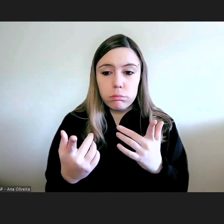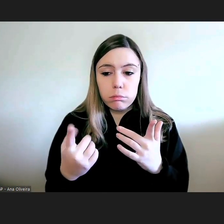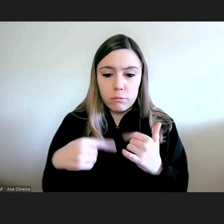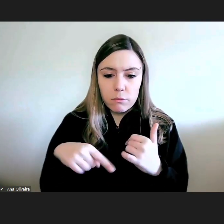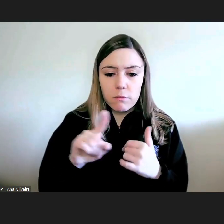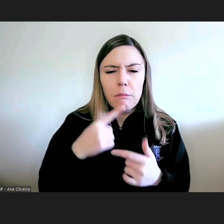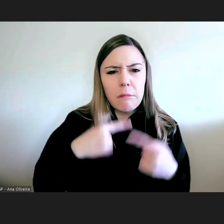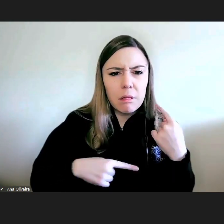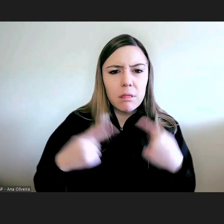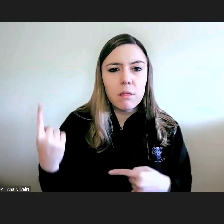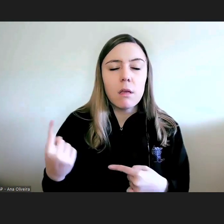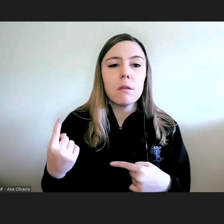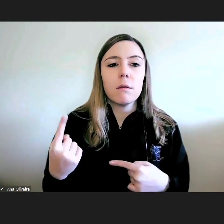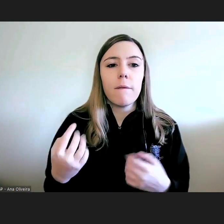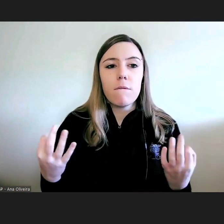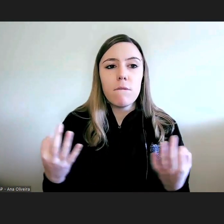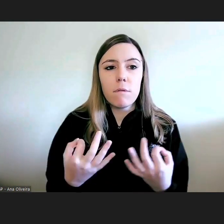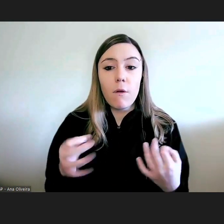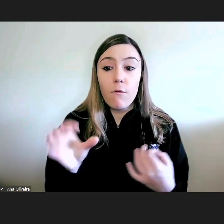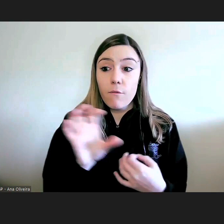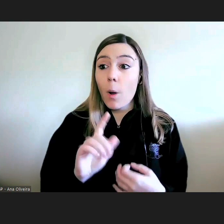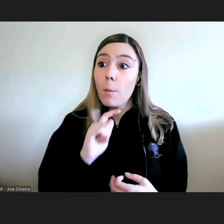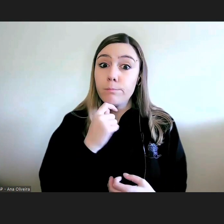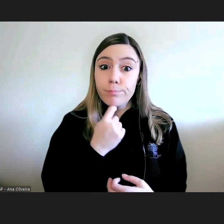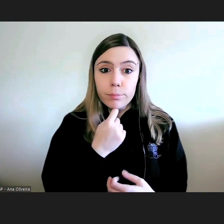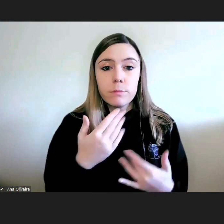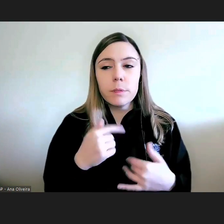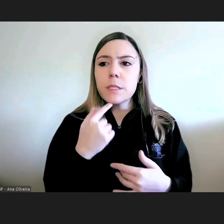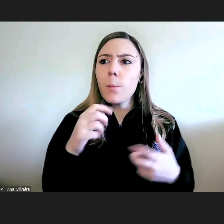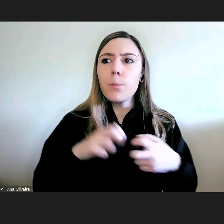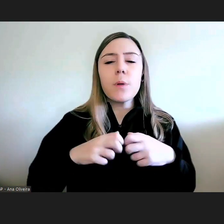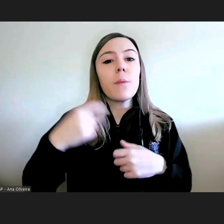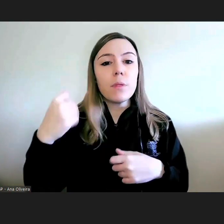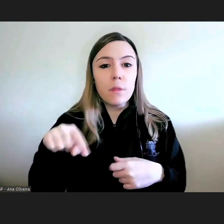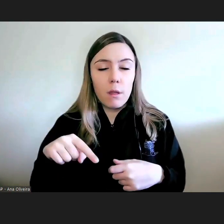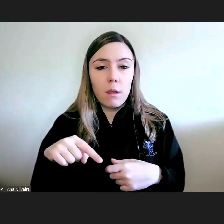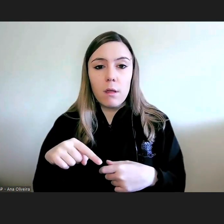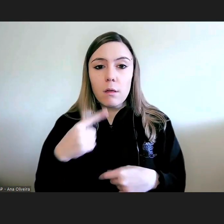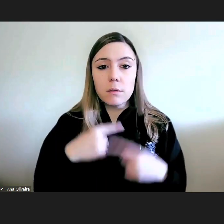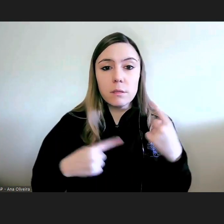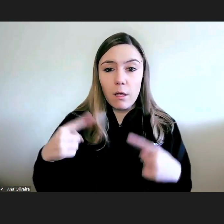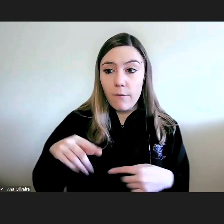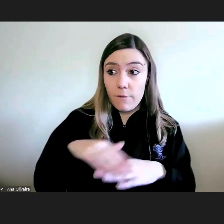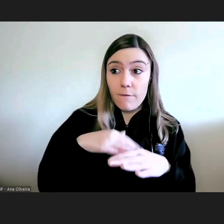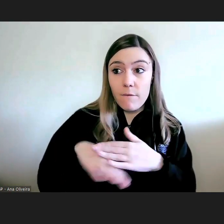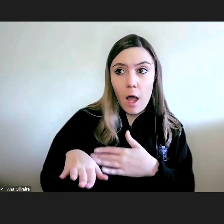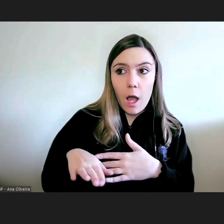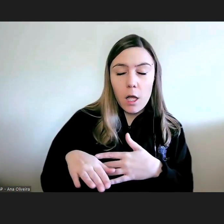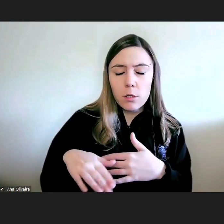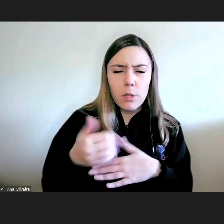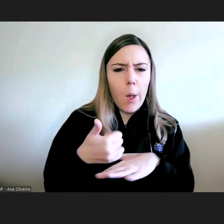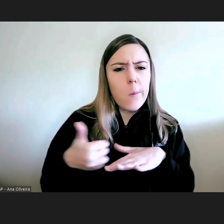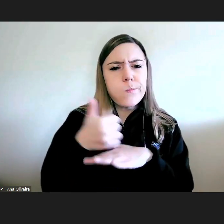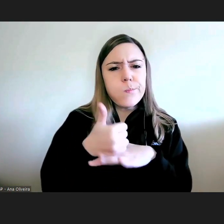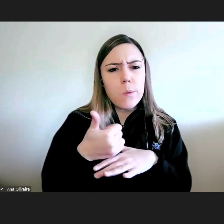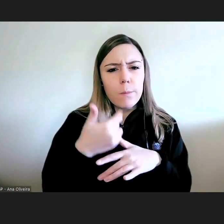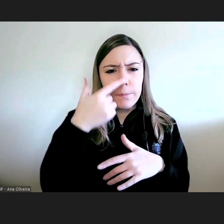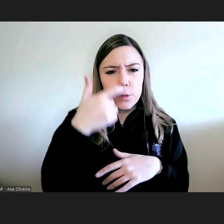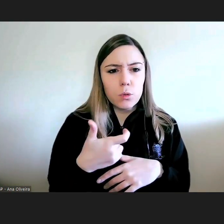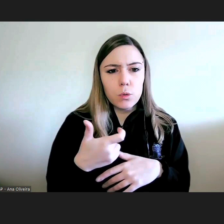provedoria que se confrontou com um determinado problema geram muita informação para o provedor o provedor acaba por ser um